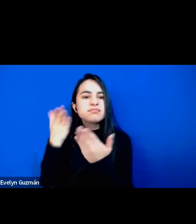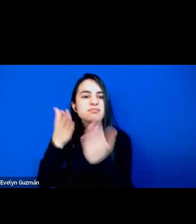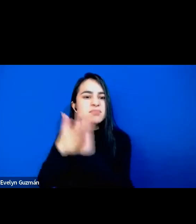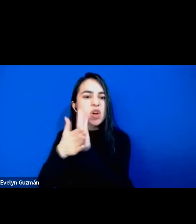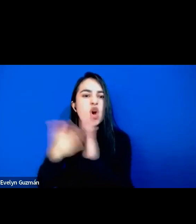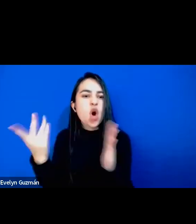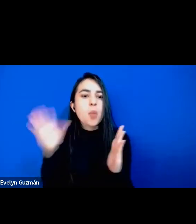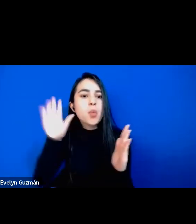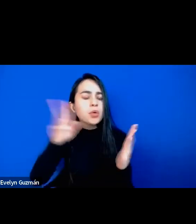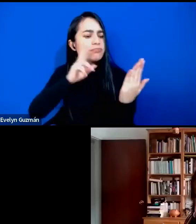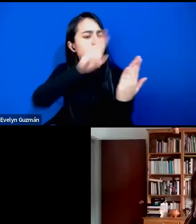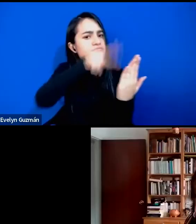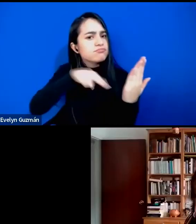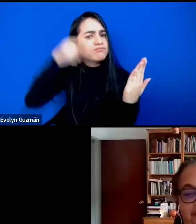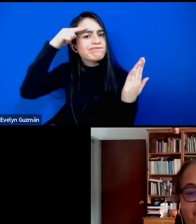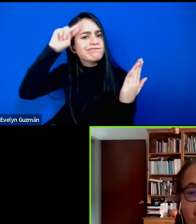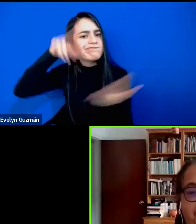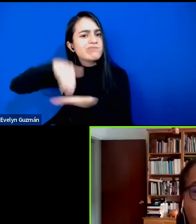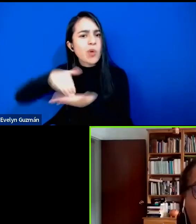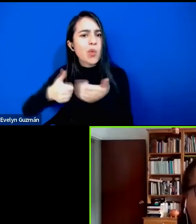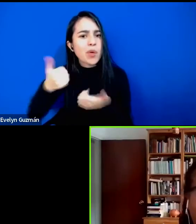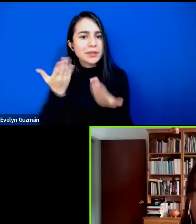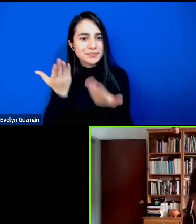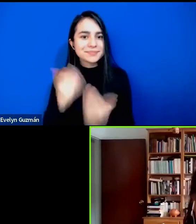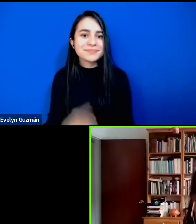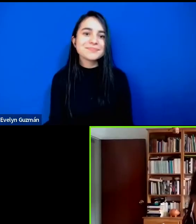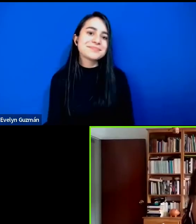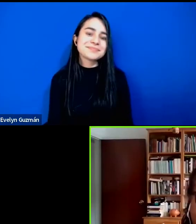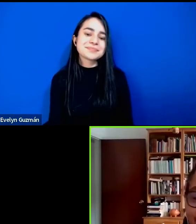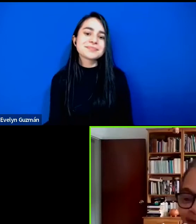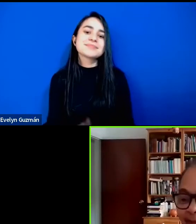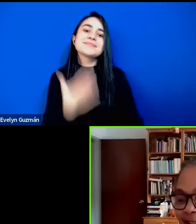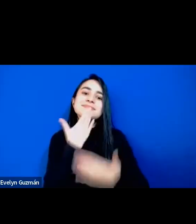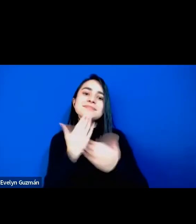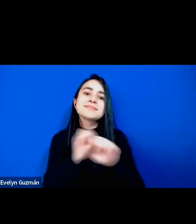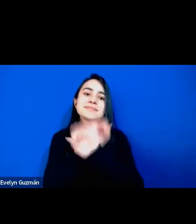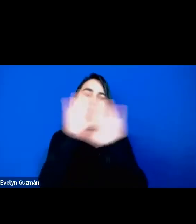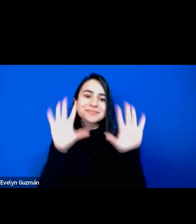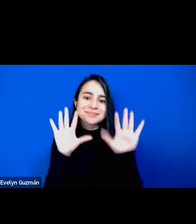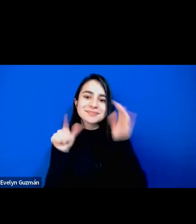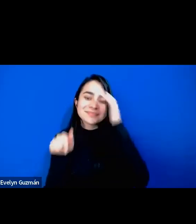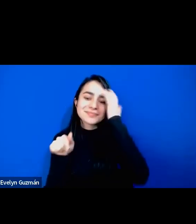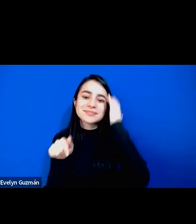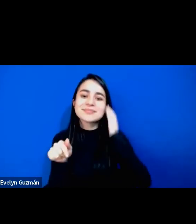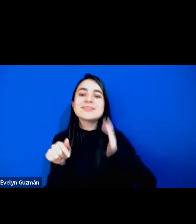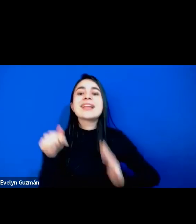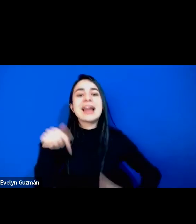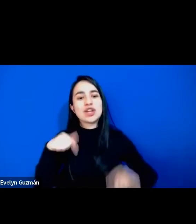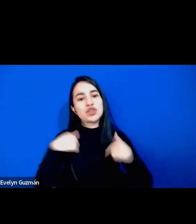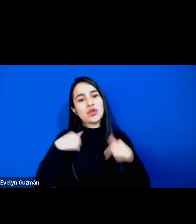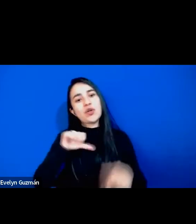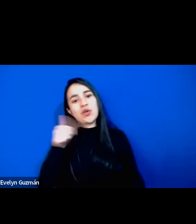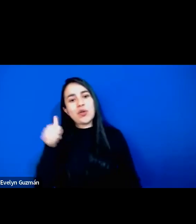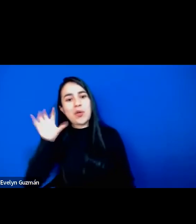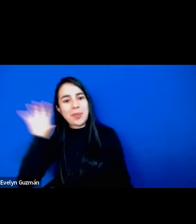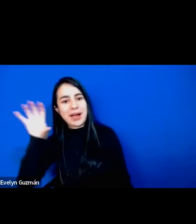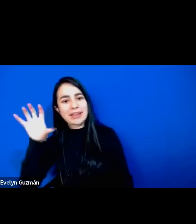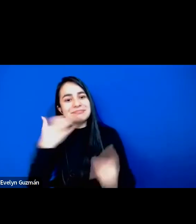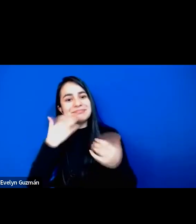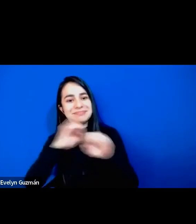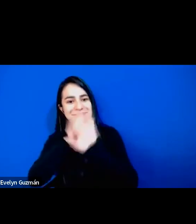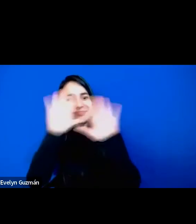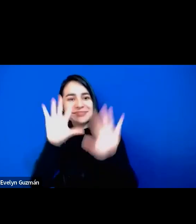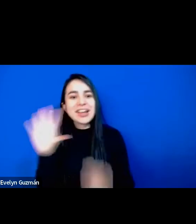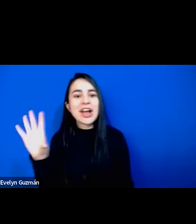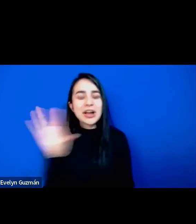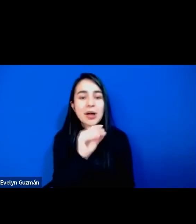este libro bueno primero buenos días en este lado del mundo un saludo